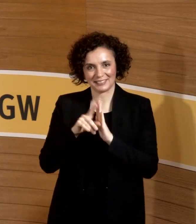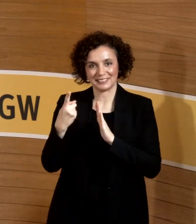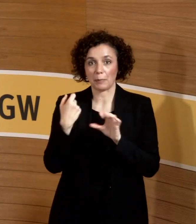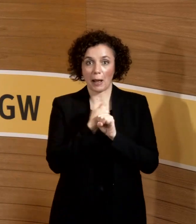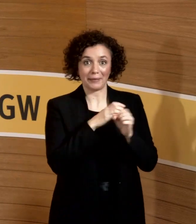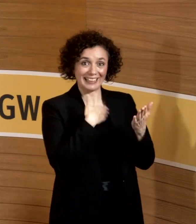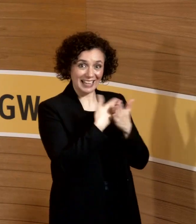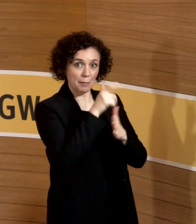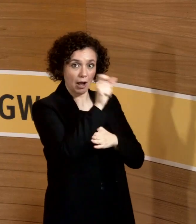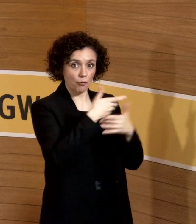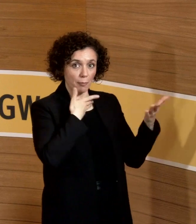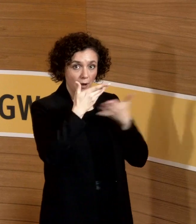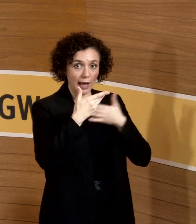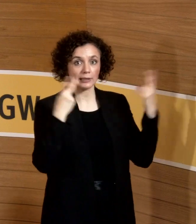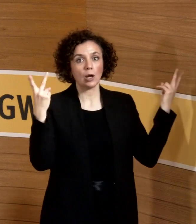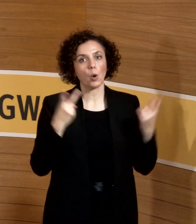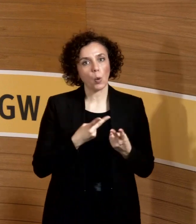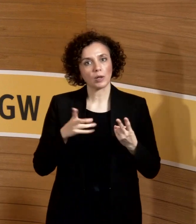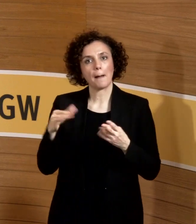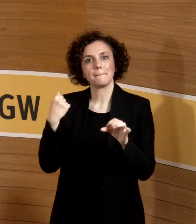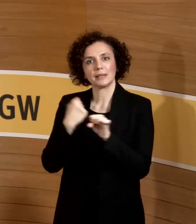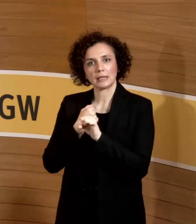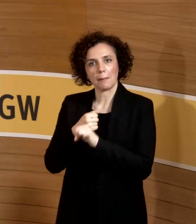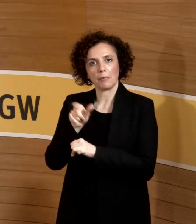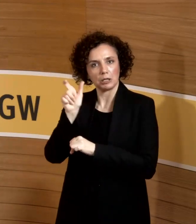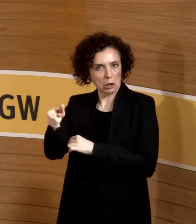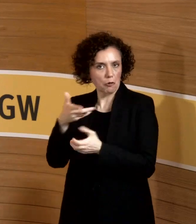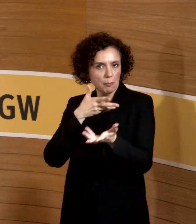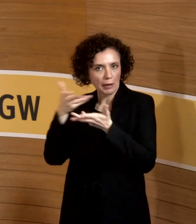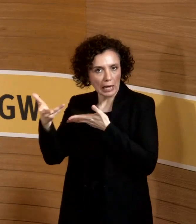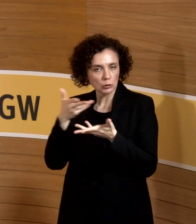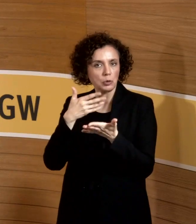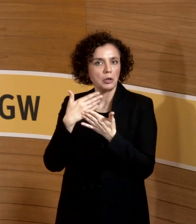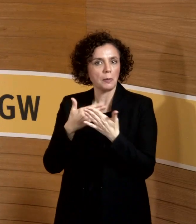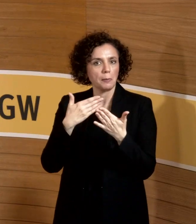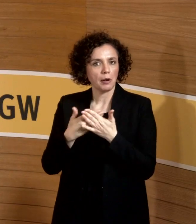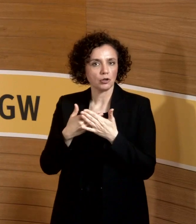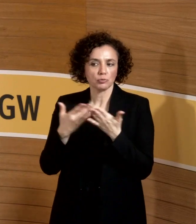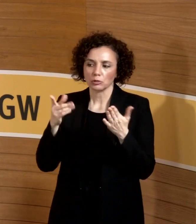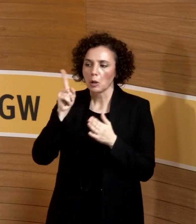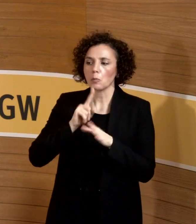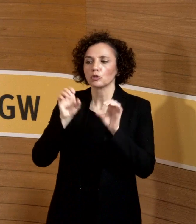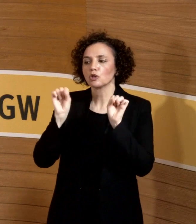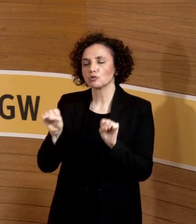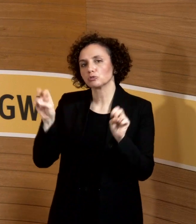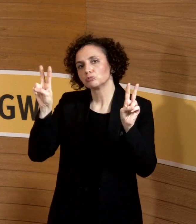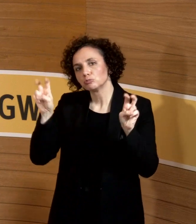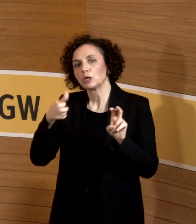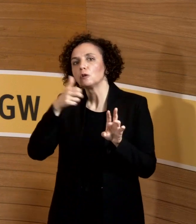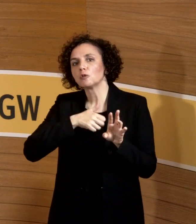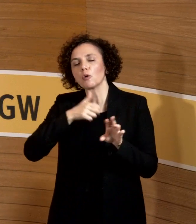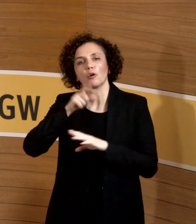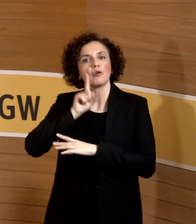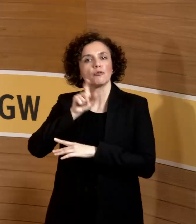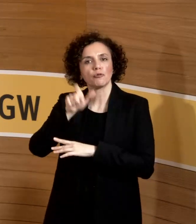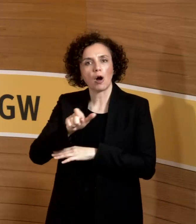natürlich die Beschäftigten, in diesem Fall mit Mutterschutz sozusagen, Junge in Anführungsstrichen, Frauen, das nenne ich gerne präventiver Mutterschutz.